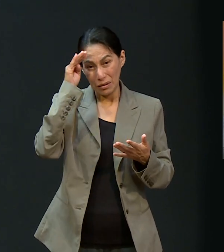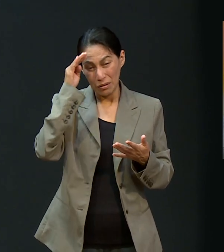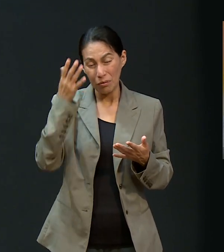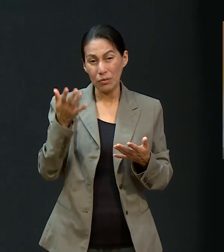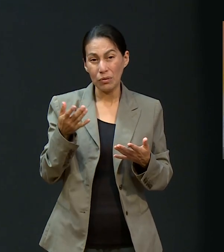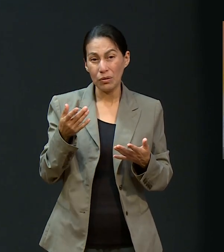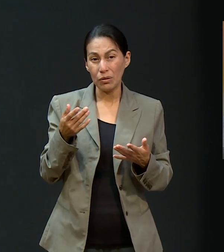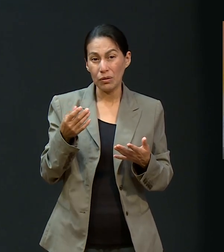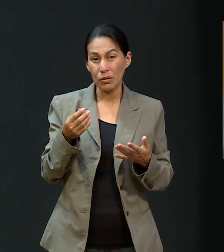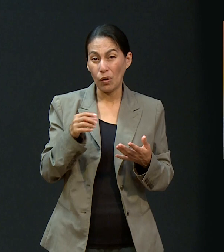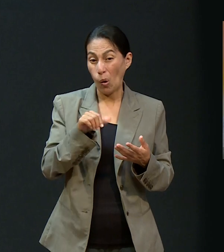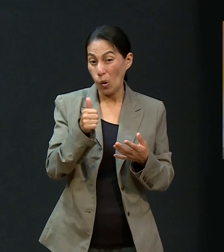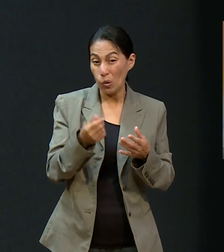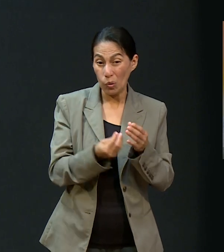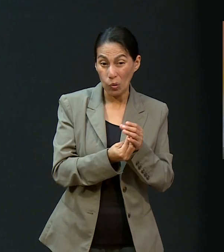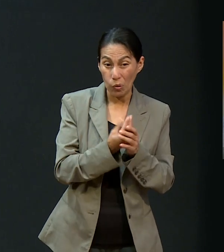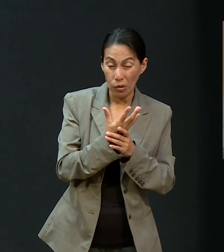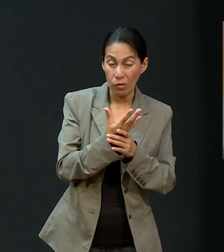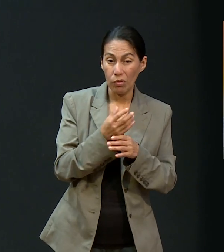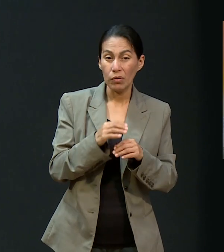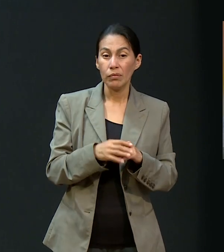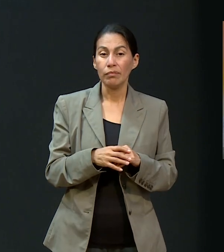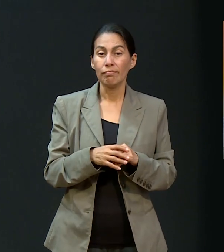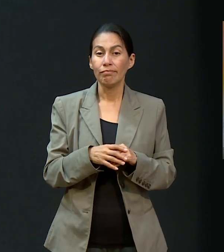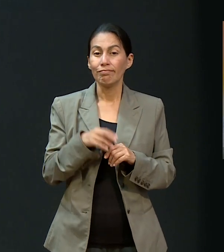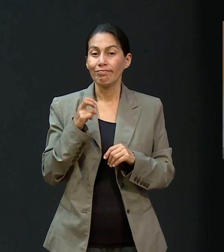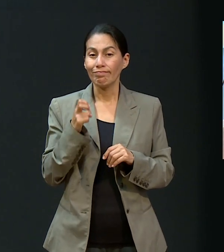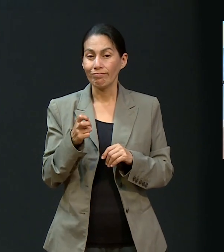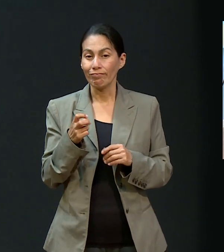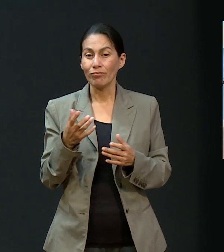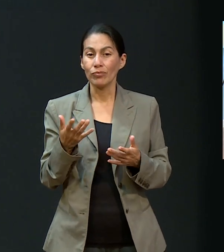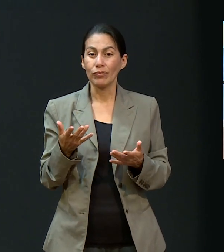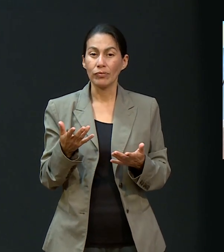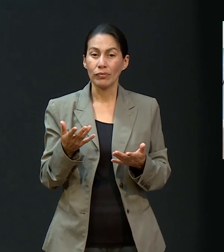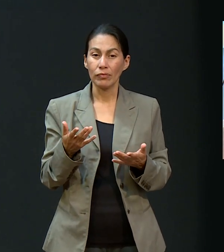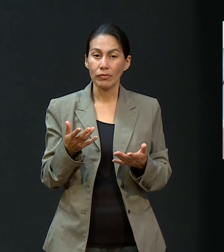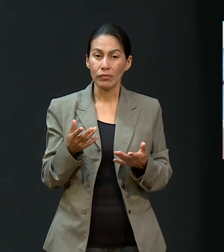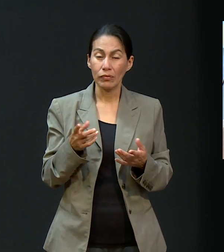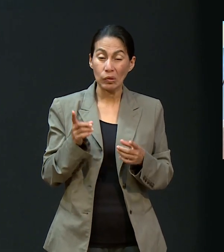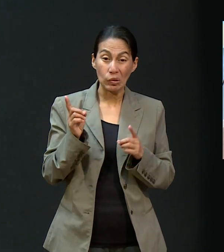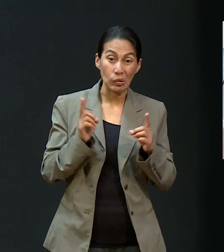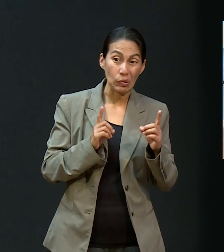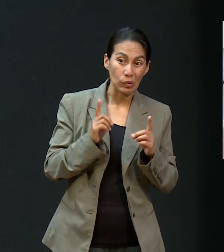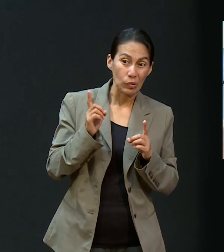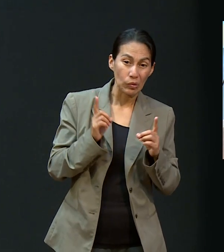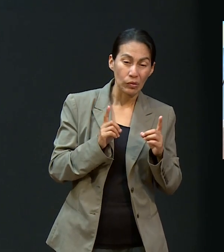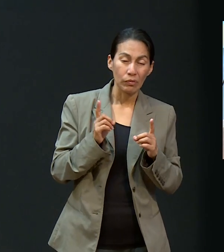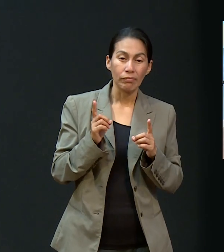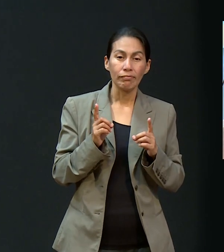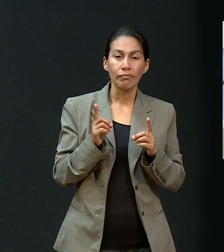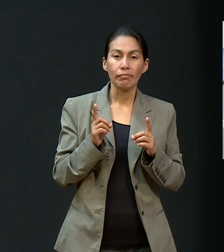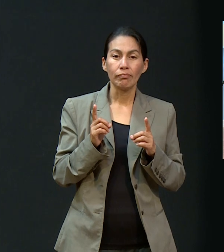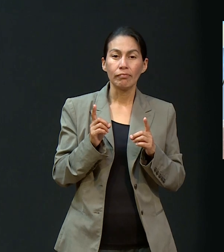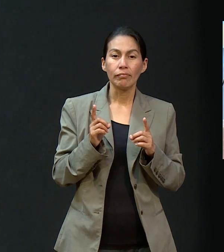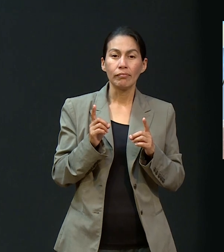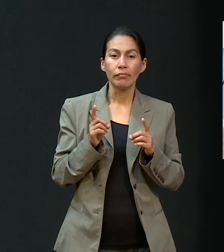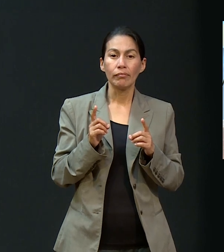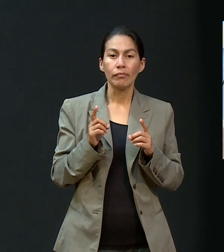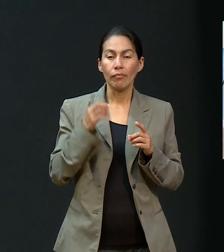el tumor, que había un tumor nuevo. Entonces, para despejar igual las dudas, tuvo